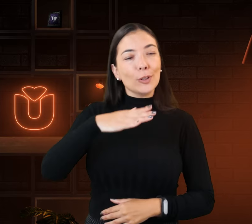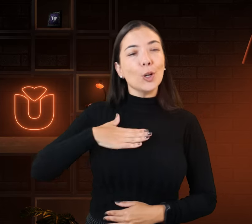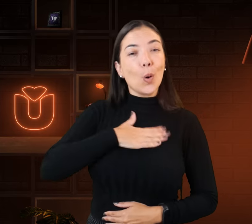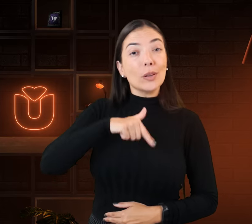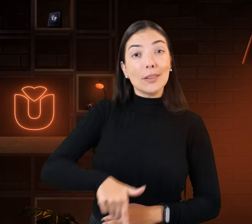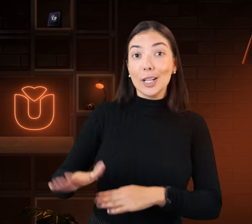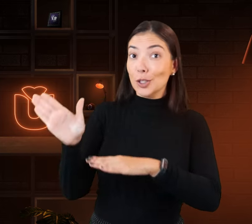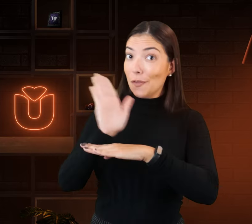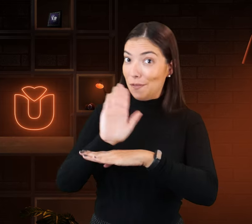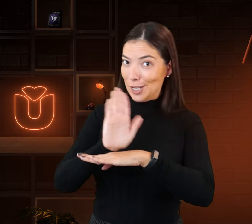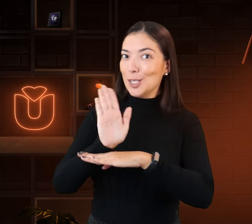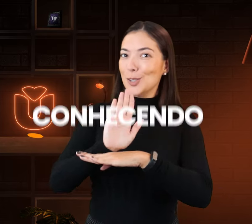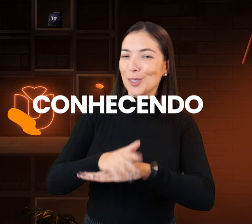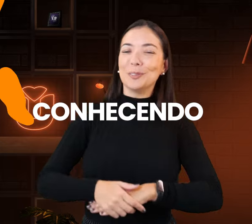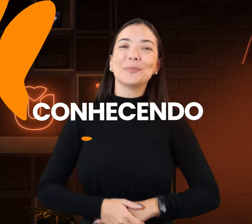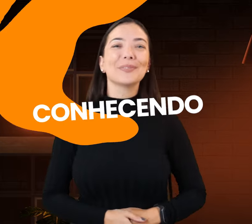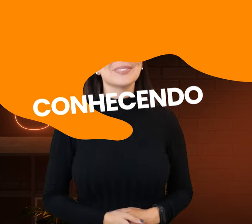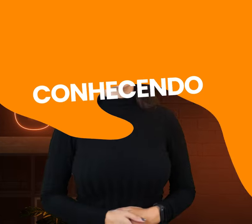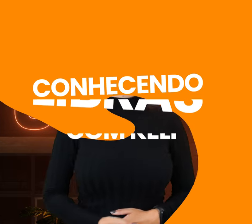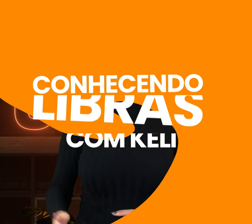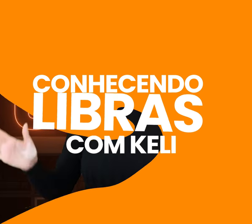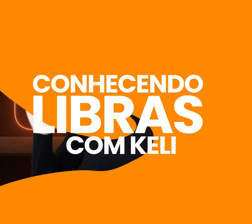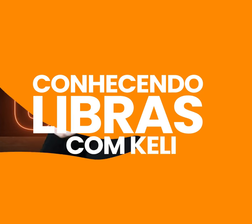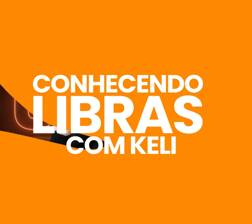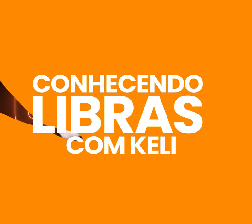vídeo. Tchau, até o próximo. Tchau,